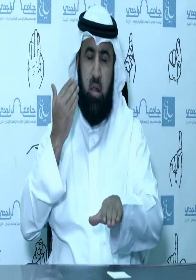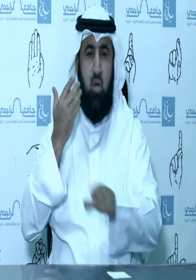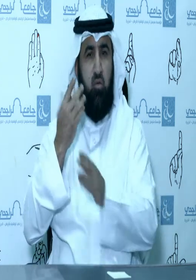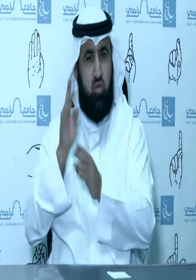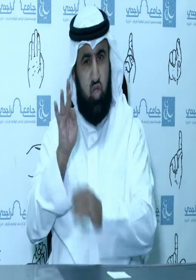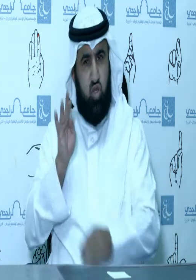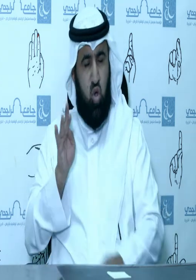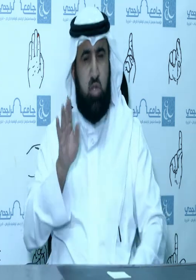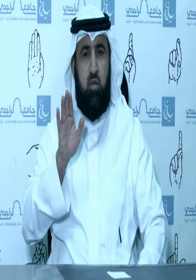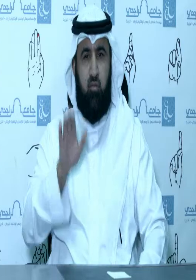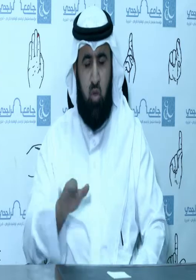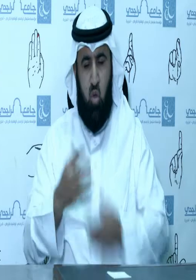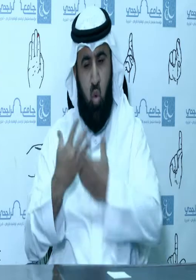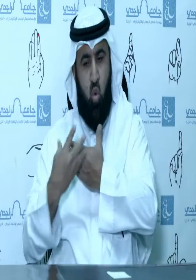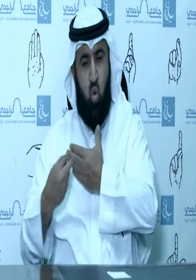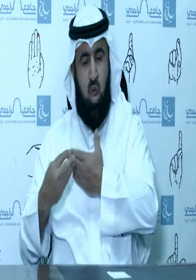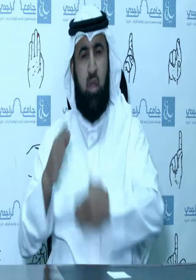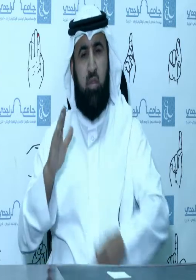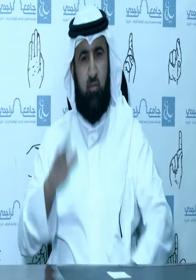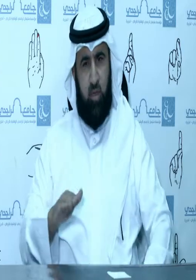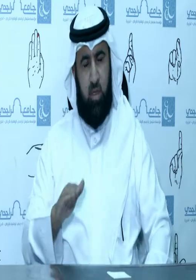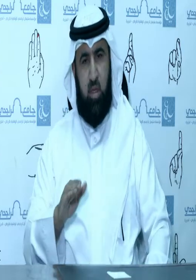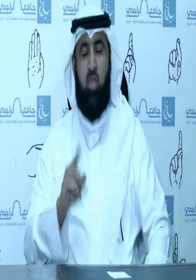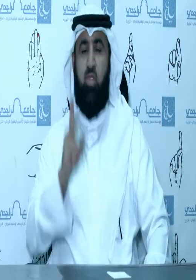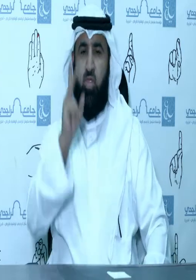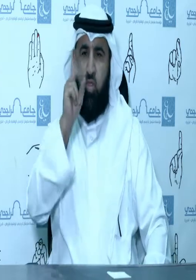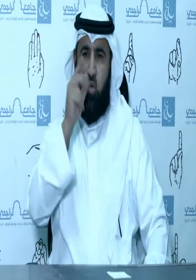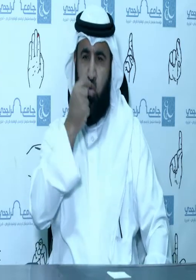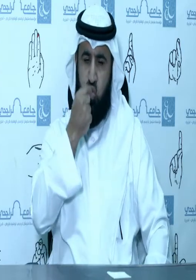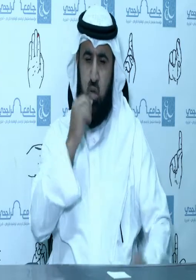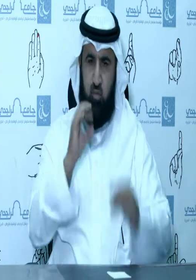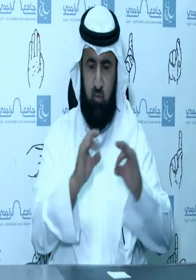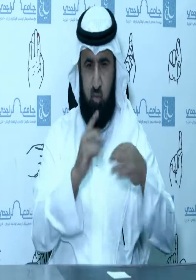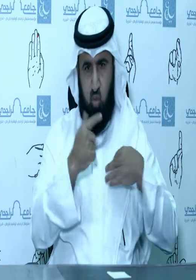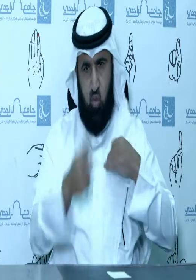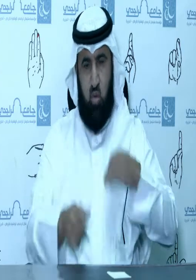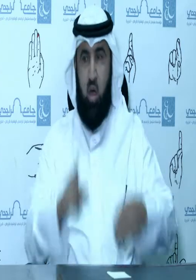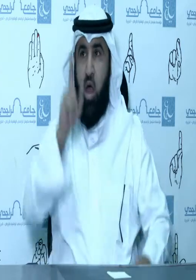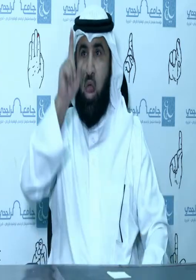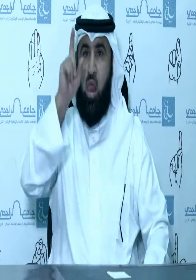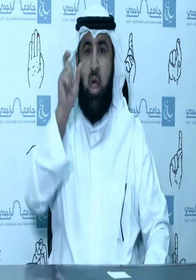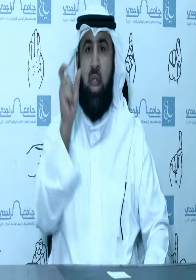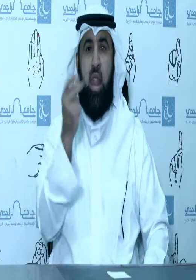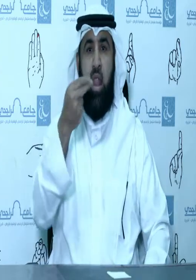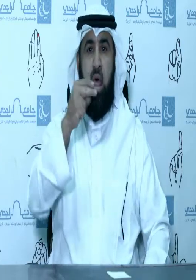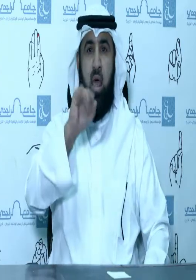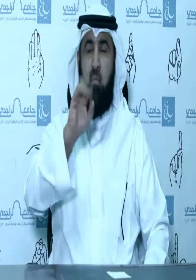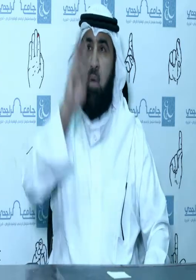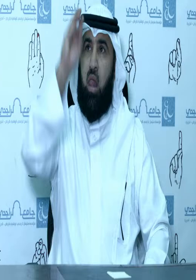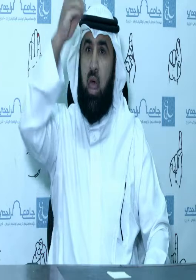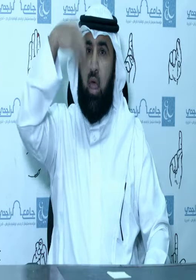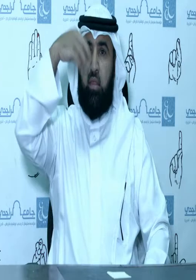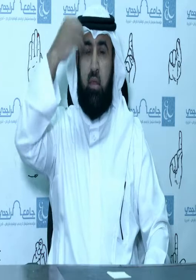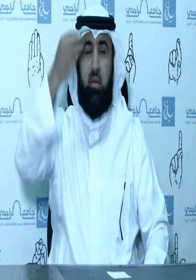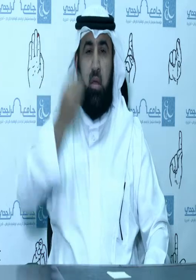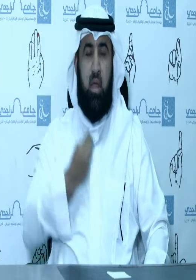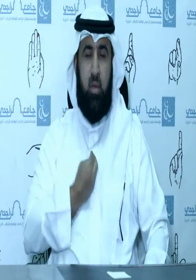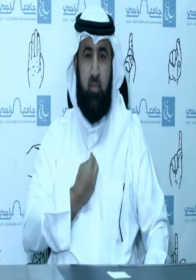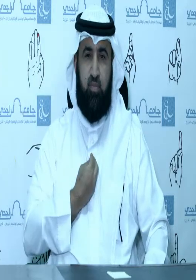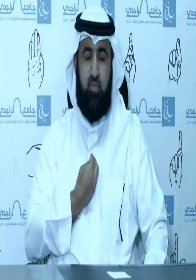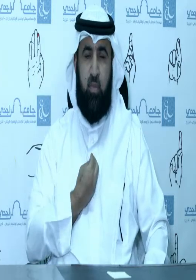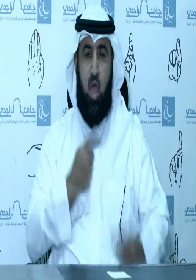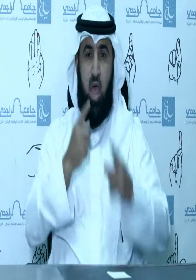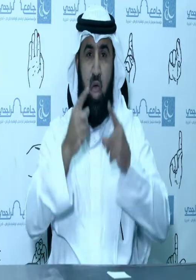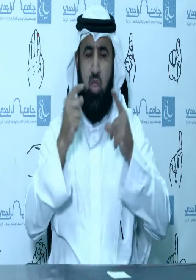أزواجا وذرية ومرة بأنه من نعم الله العظيمة والله